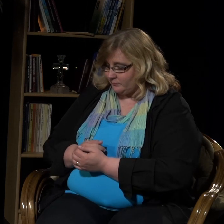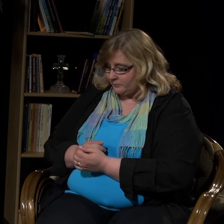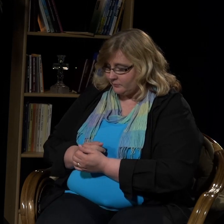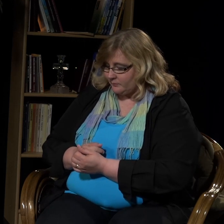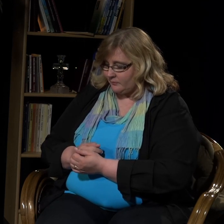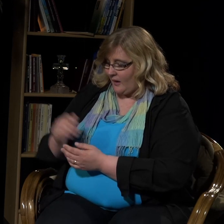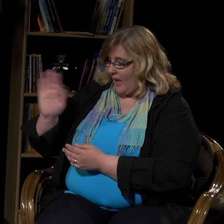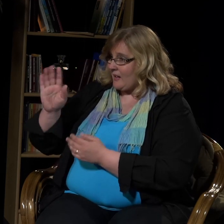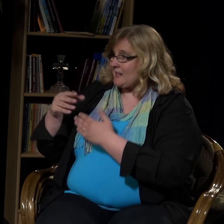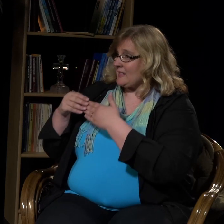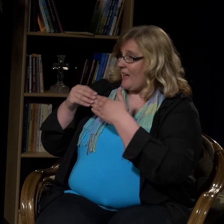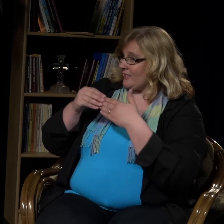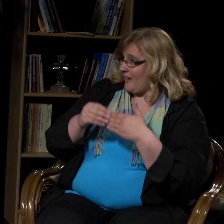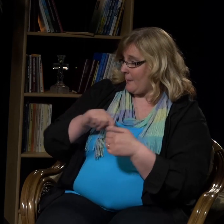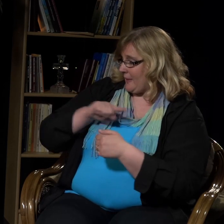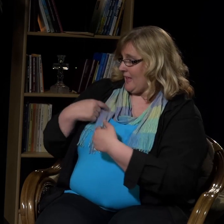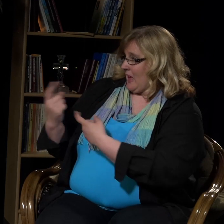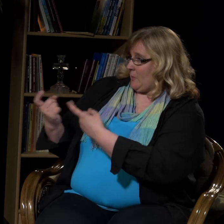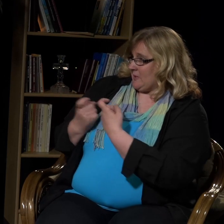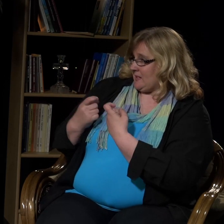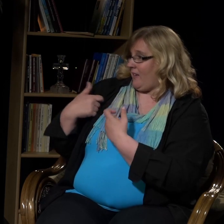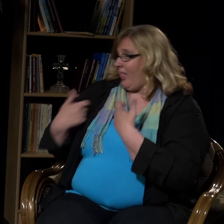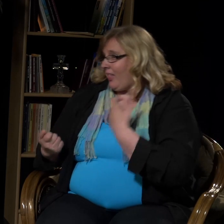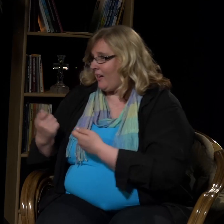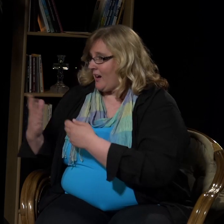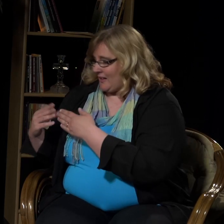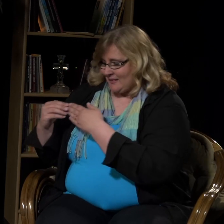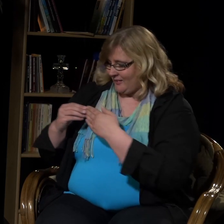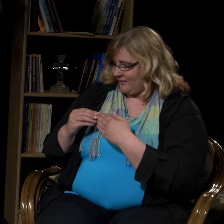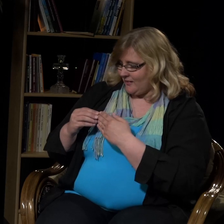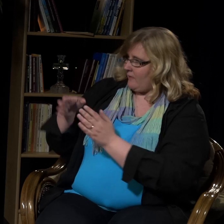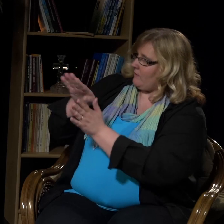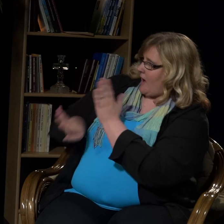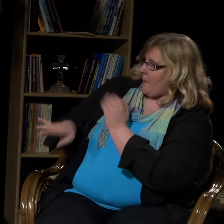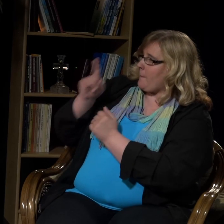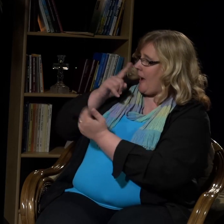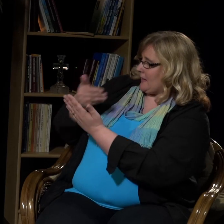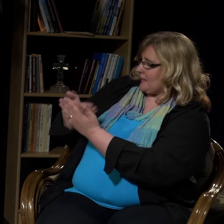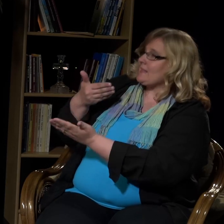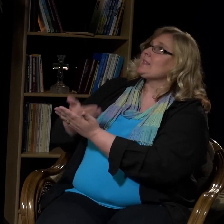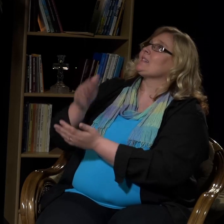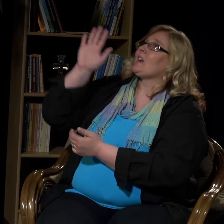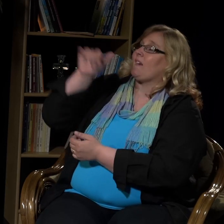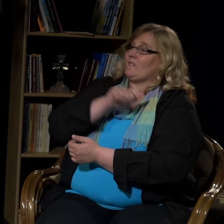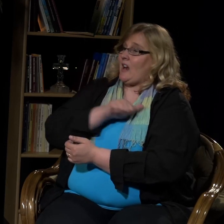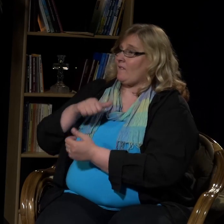annamme meidän velallisillemme. Äläkä saata meitä kiusaukseen, vaan päästä meidät pahasta.